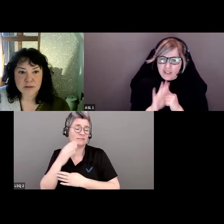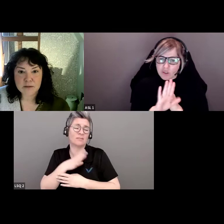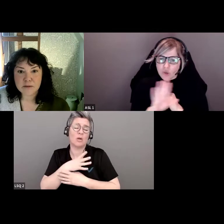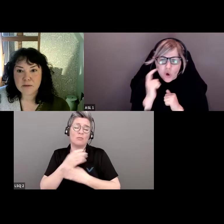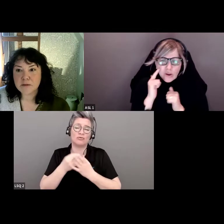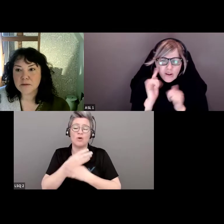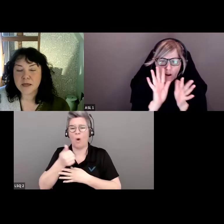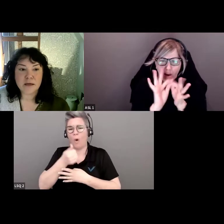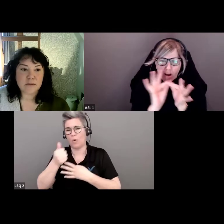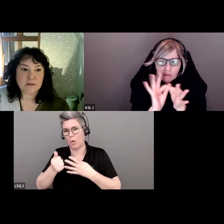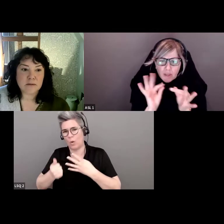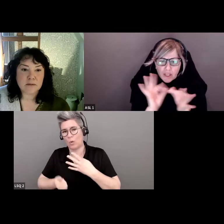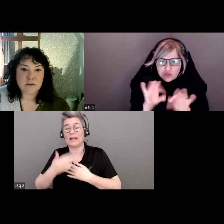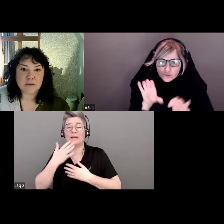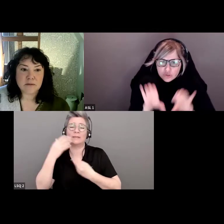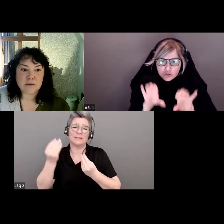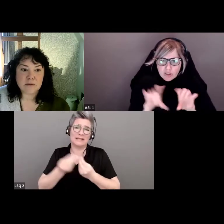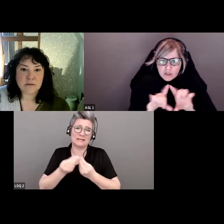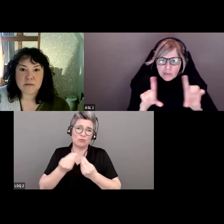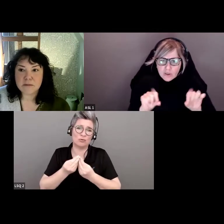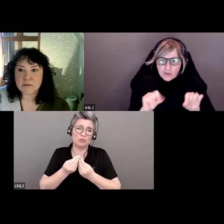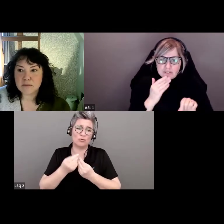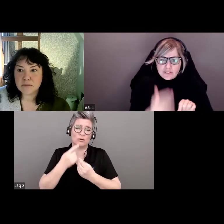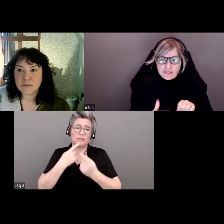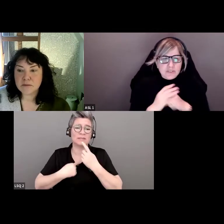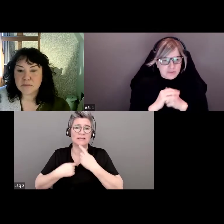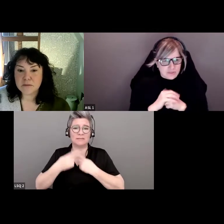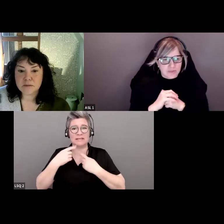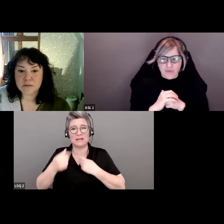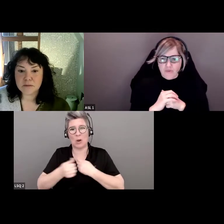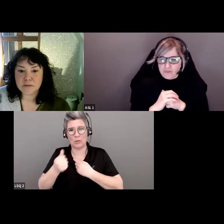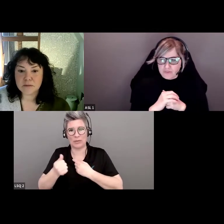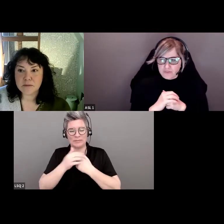beaucoup d'autres. Merci d'en avoir mentionné certains.